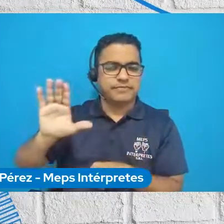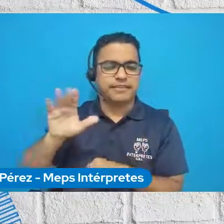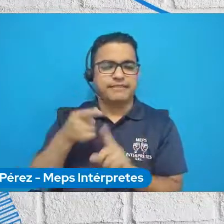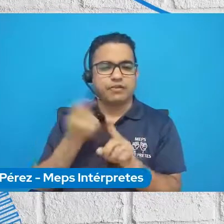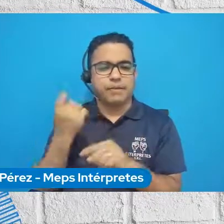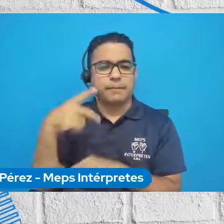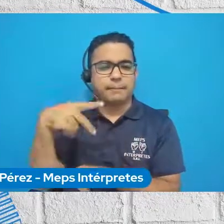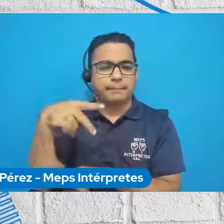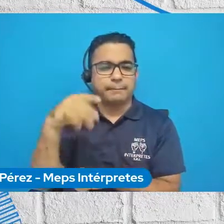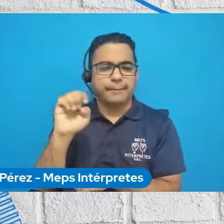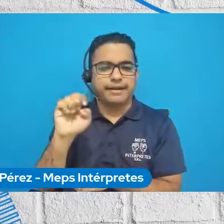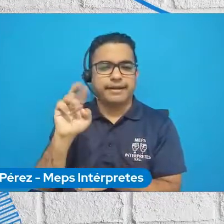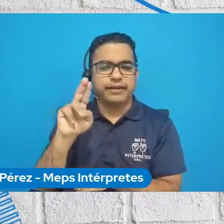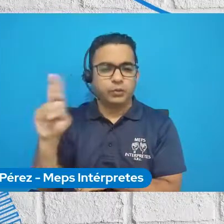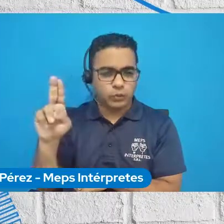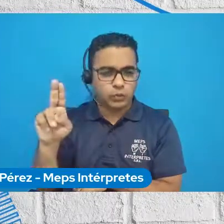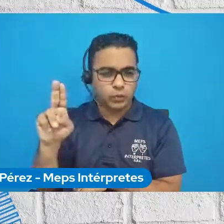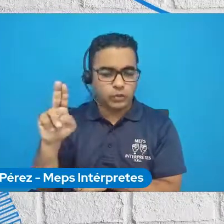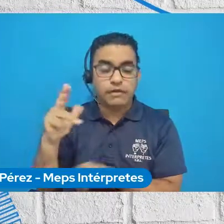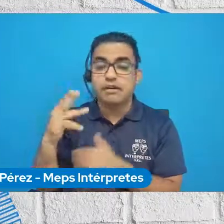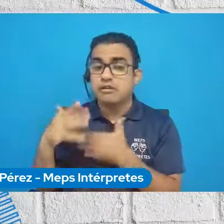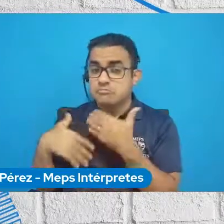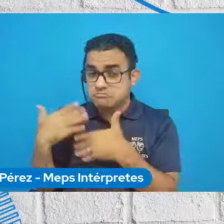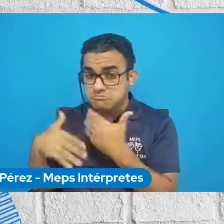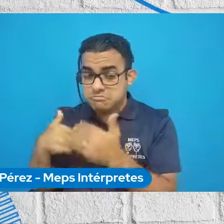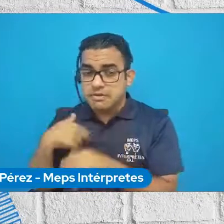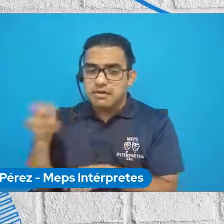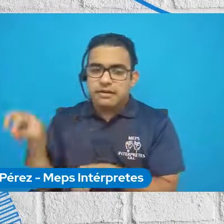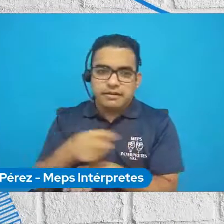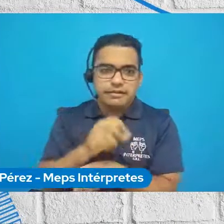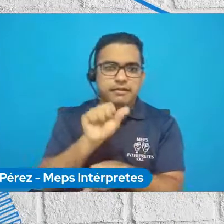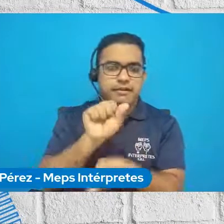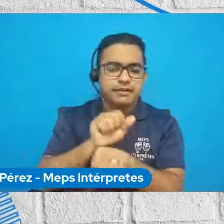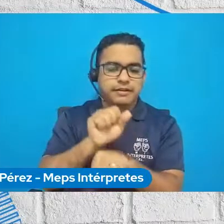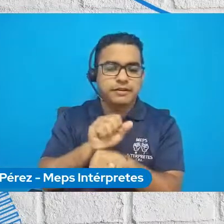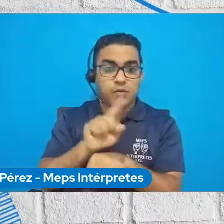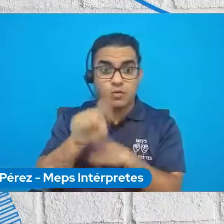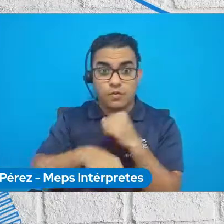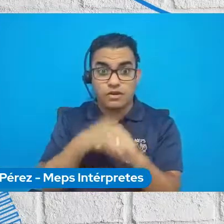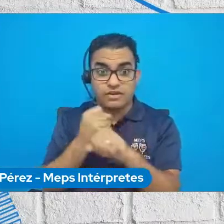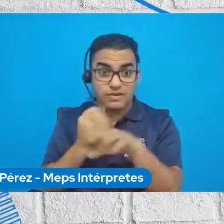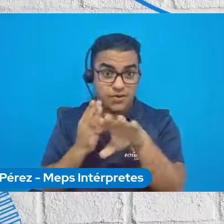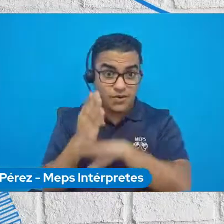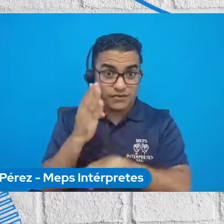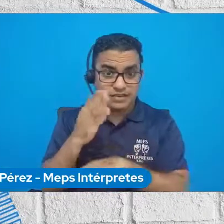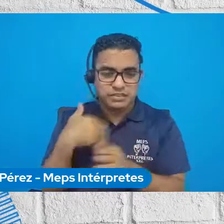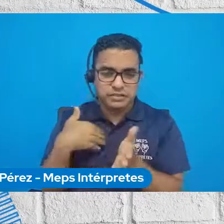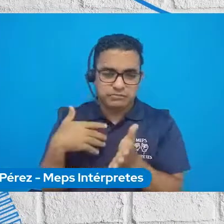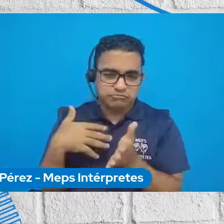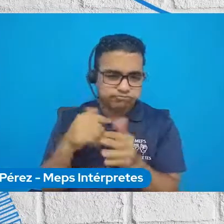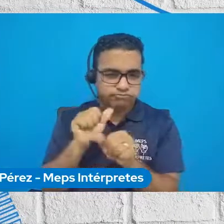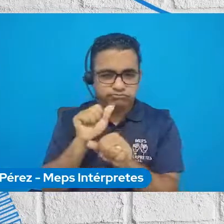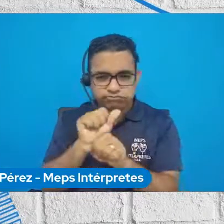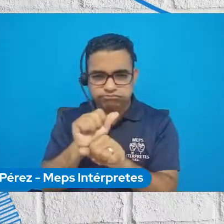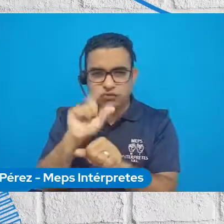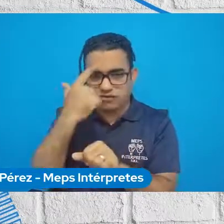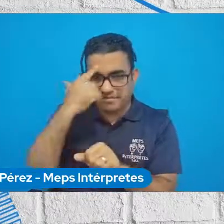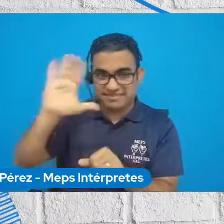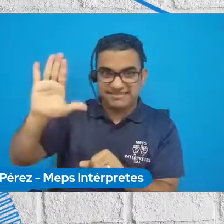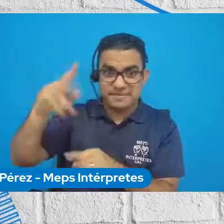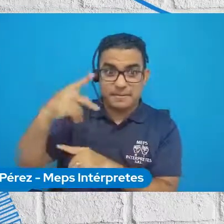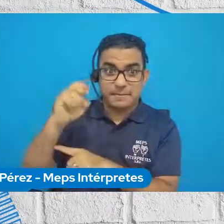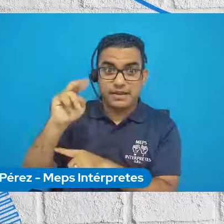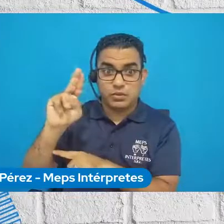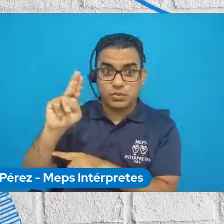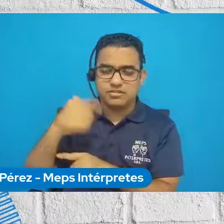Lima, Perú. Y luego de ello, trabajé cerca poco más de un año para un ente del gobierno en Perú. Y luego decidí